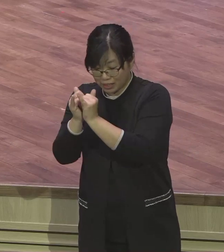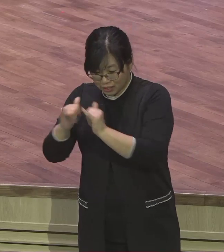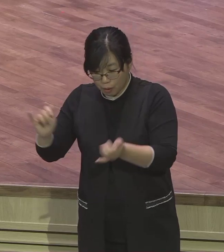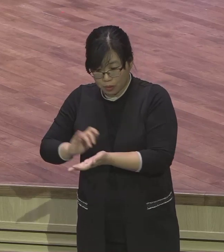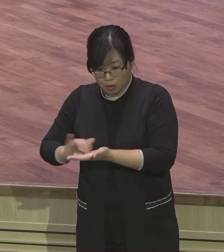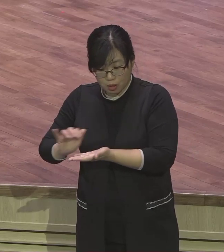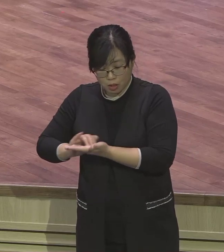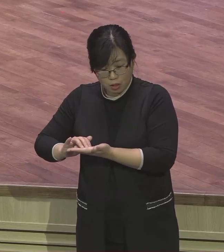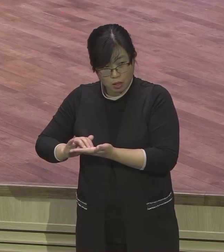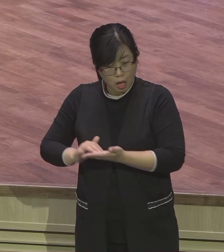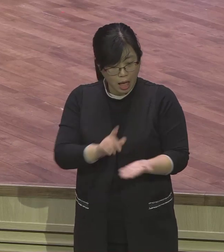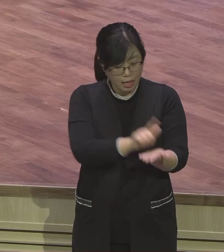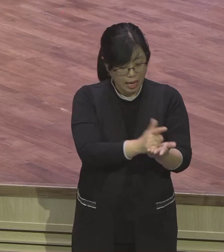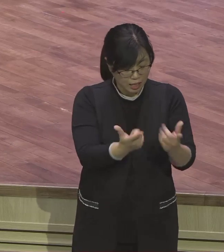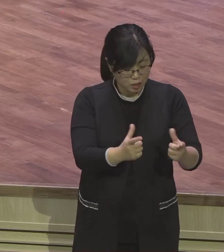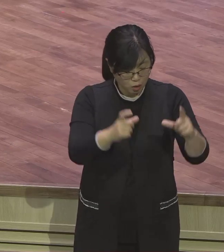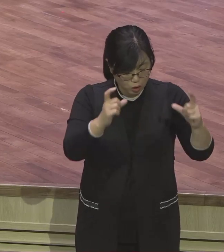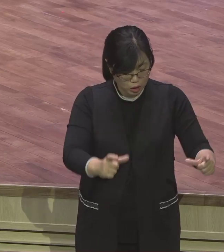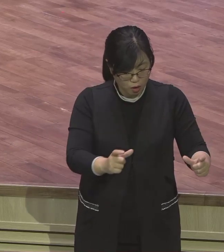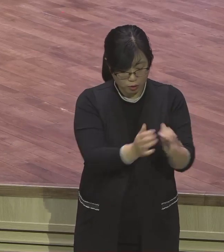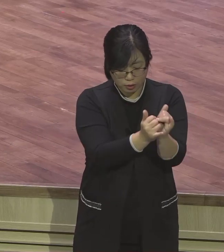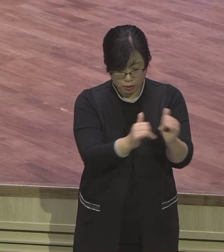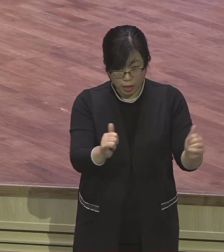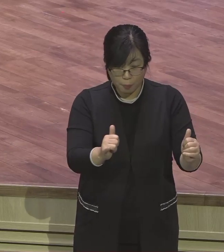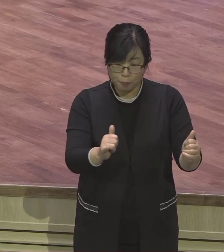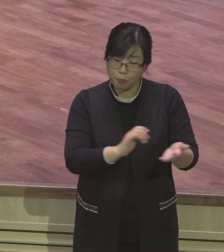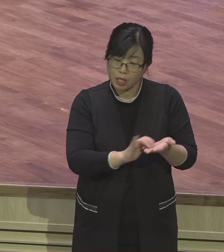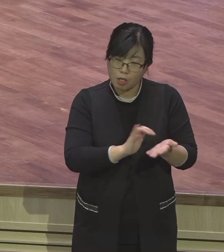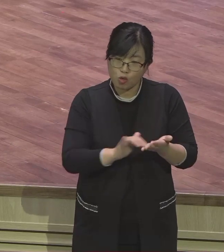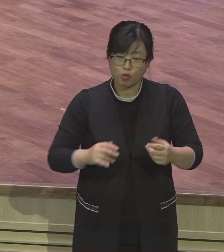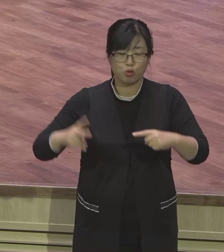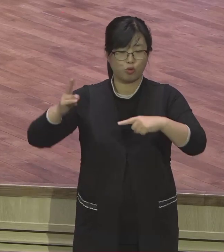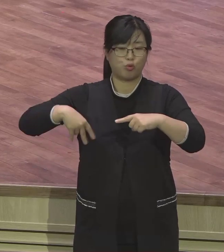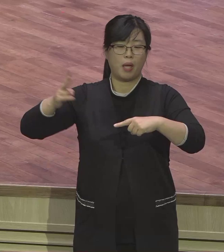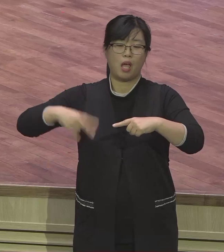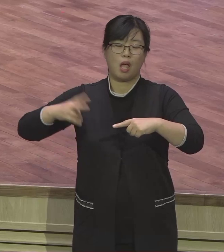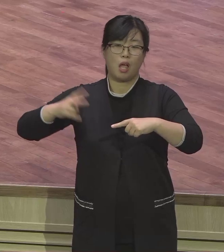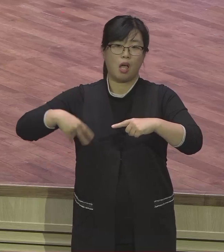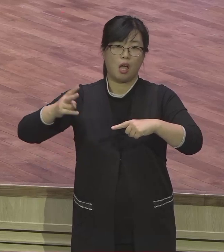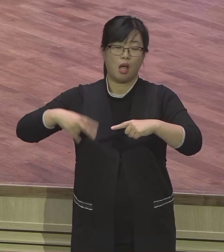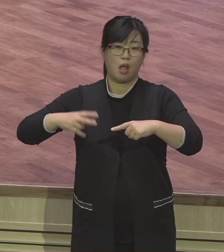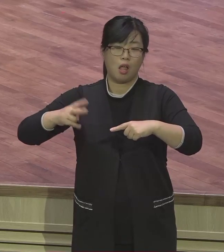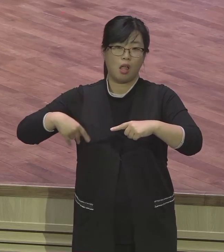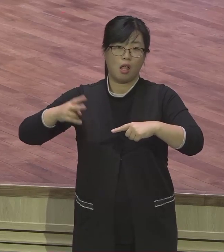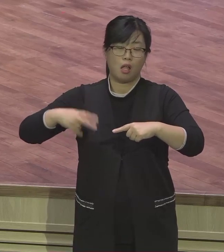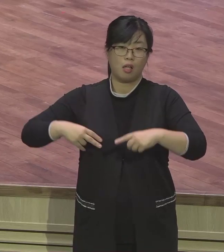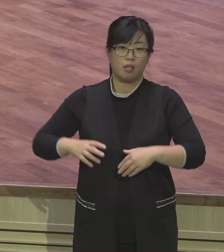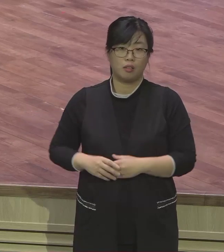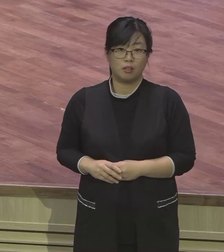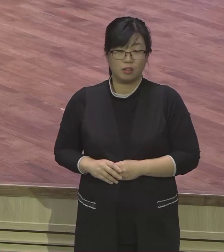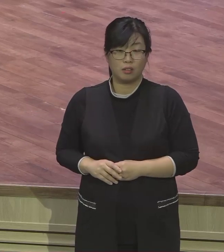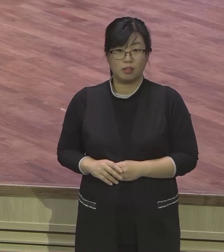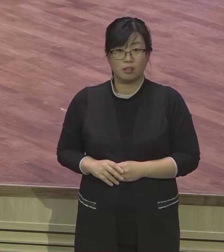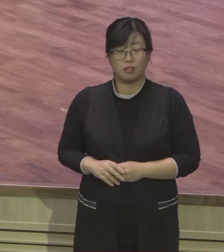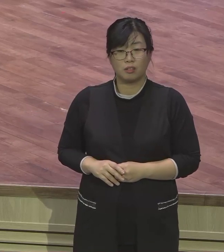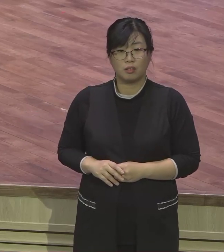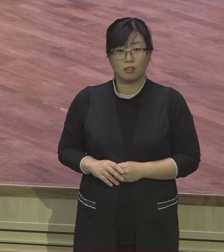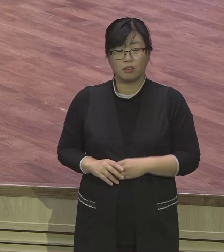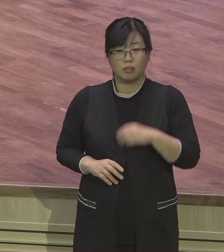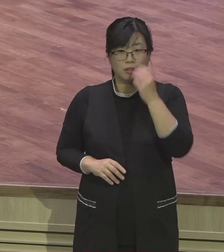성경학자들은요. 이 고세한 땅을 가르쳐서 이스라엘 민족의 인큐베이터다 그랬어요. 인큐베이터 무슨 말인가